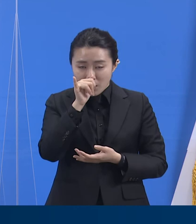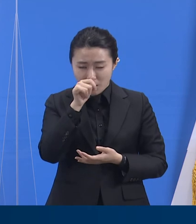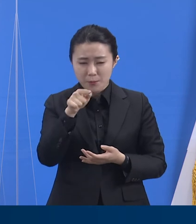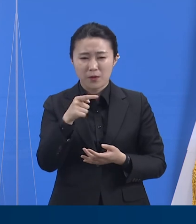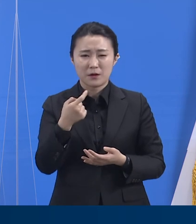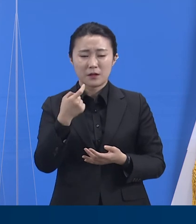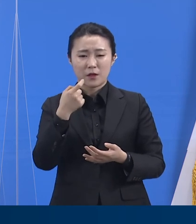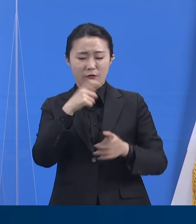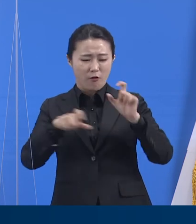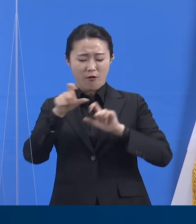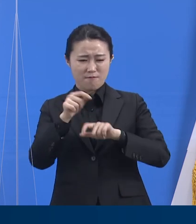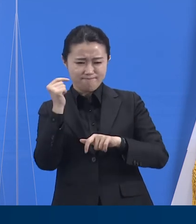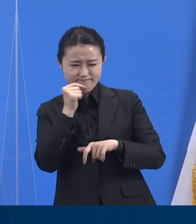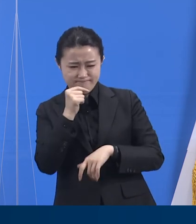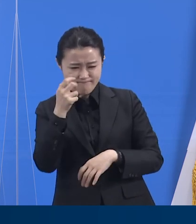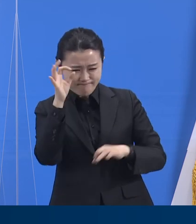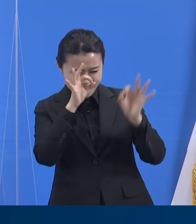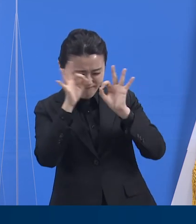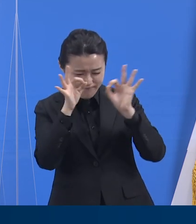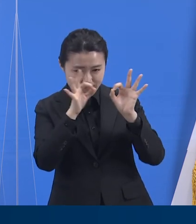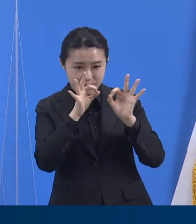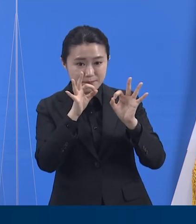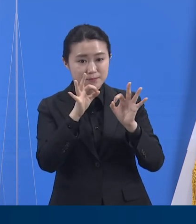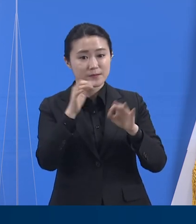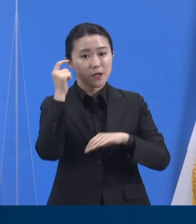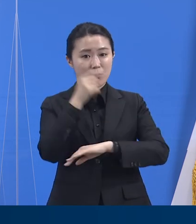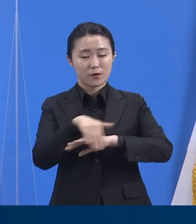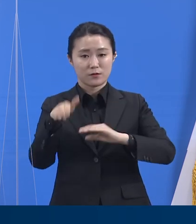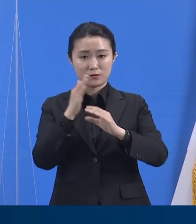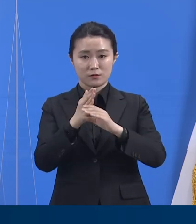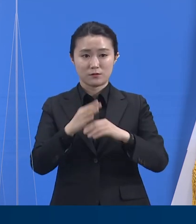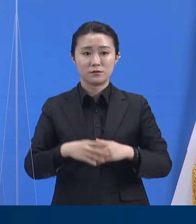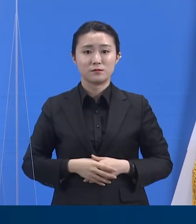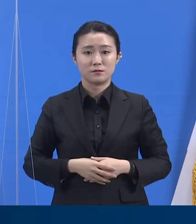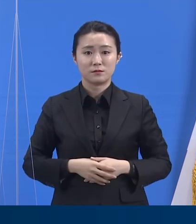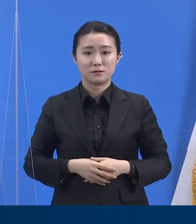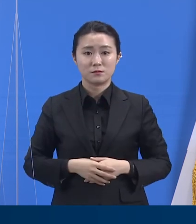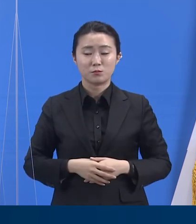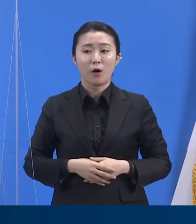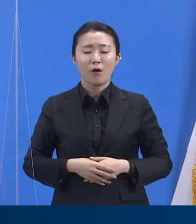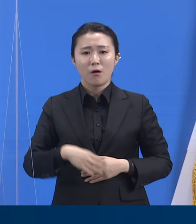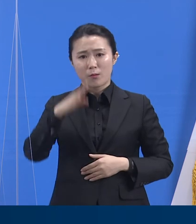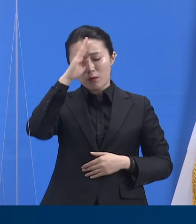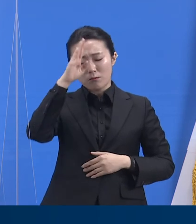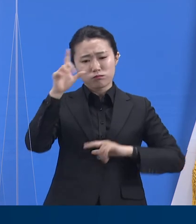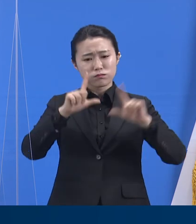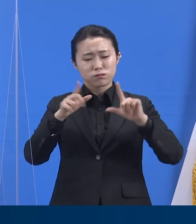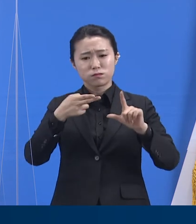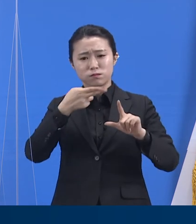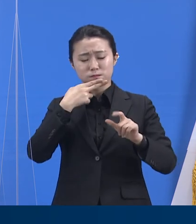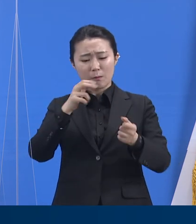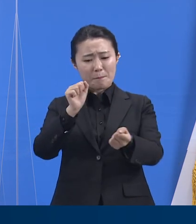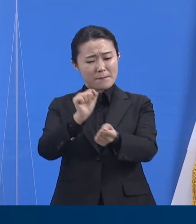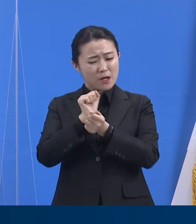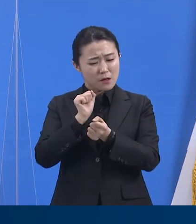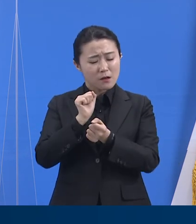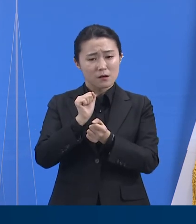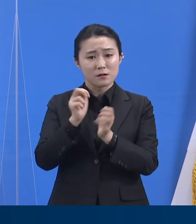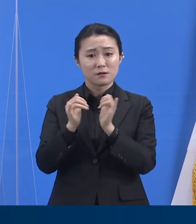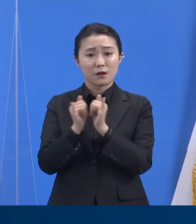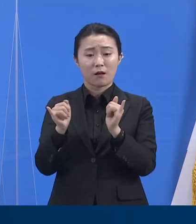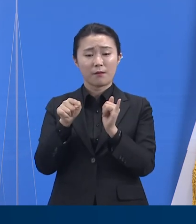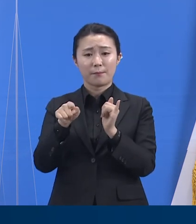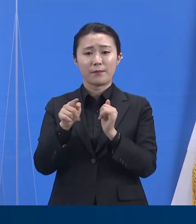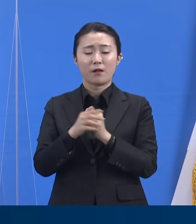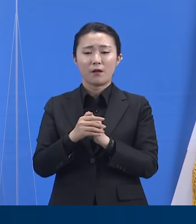물론 무등상 감염자를 많이 찾아낼 수 있다면 정말 좋겠지만 현실적으로 쉽지는 않습니다. 그동안 대량의